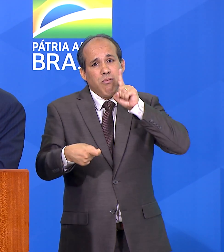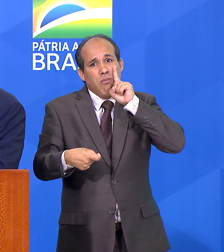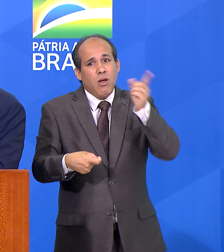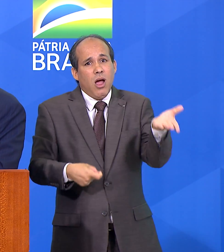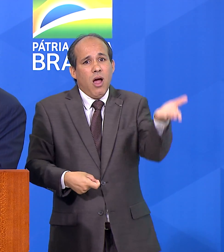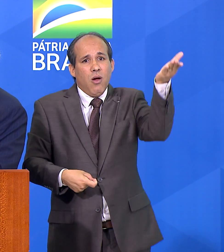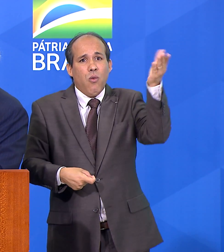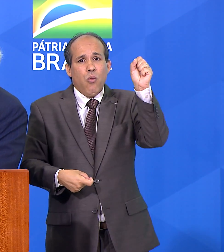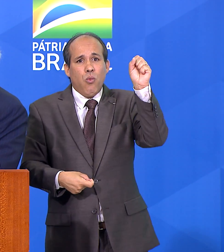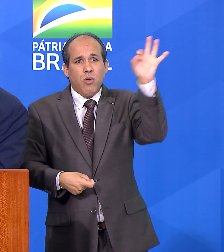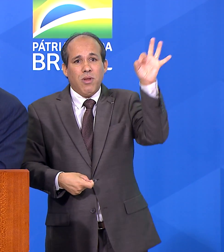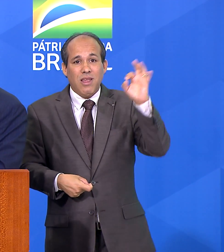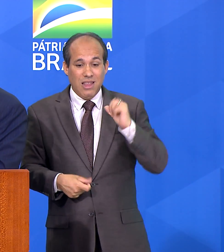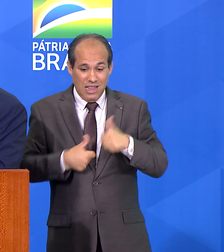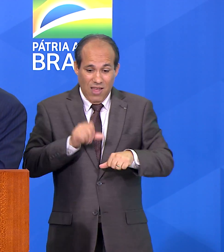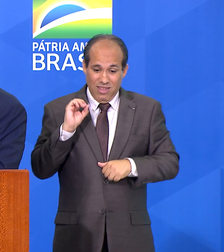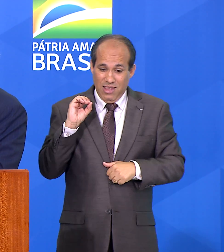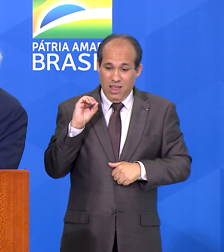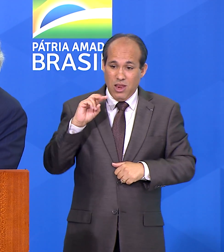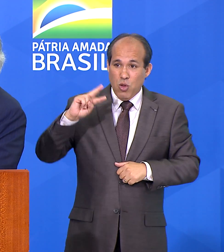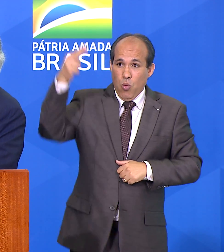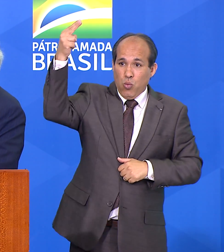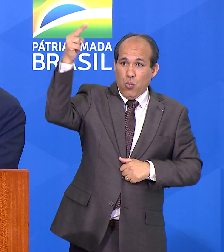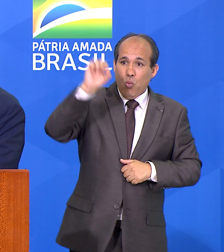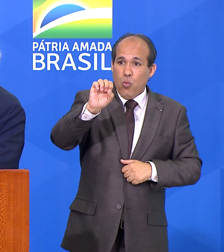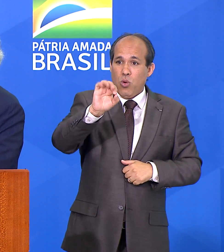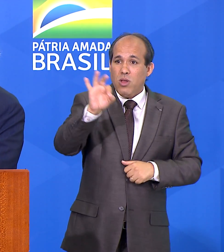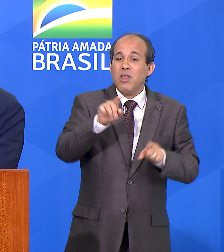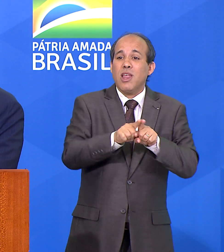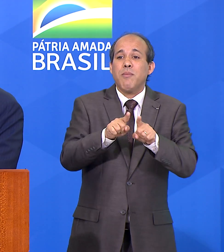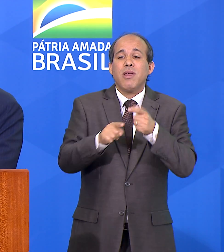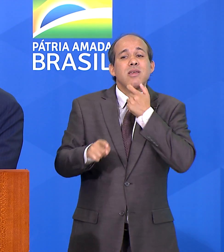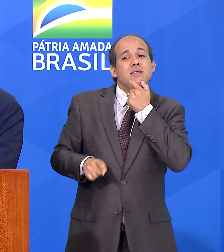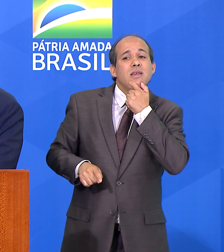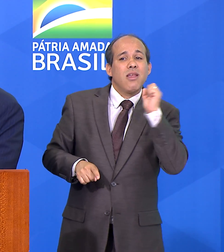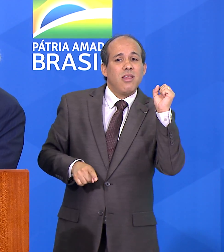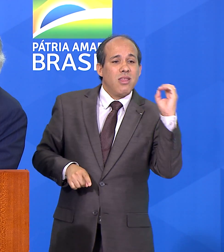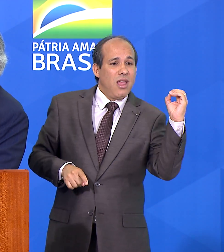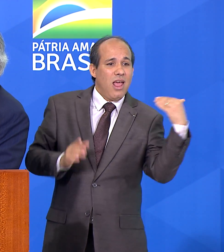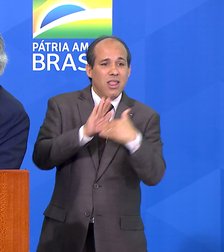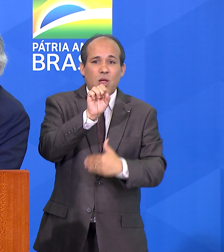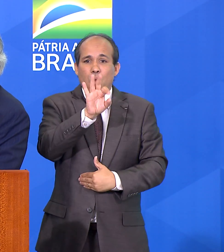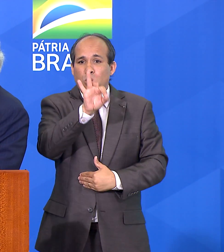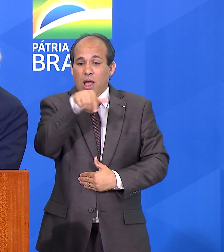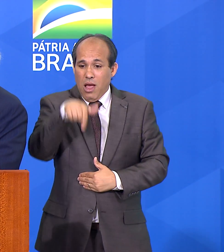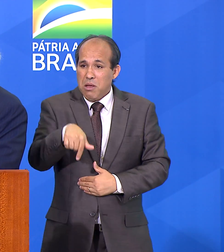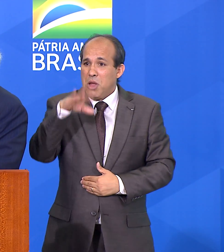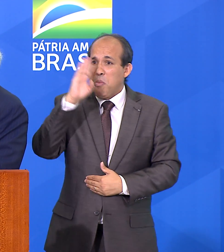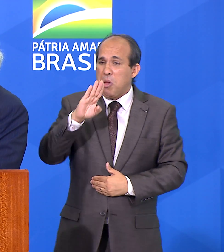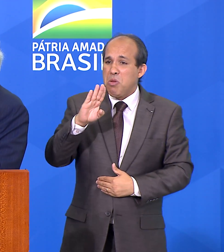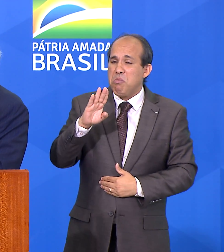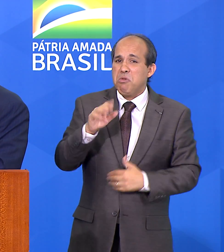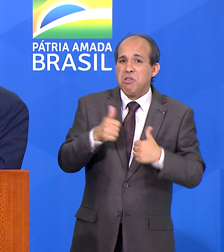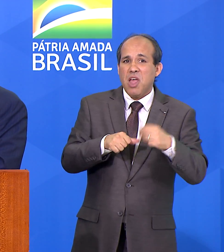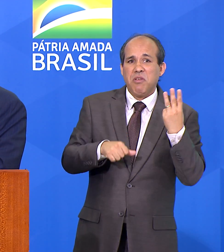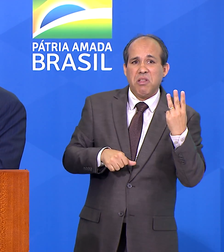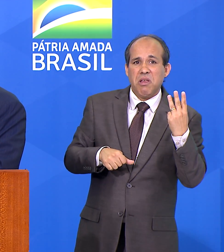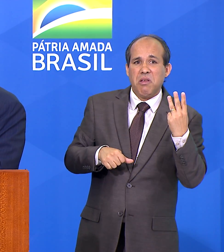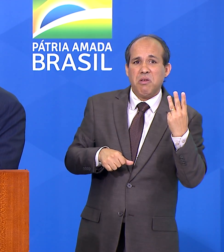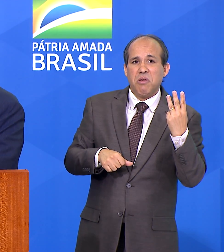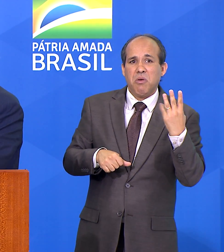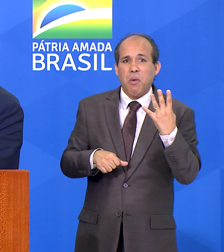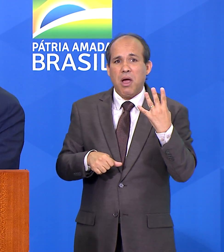saldo de zero para 8%, a Inglaterra de zero para 8% e a nossa saldo de 3%, 4% para